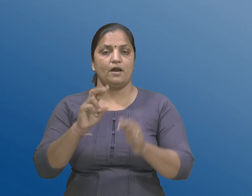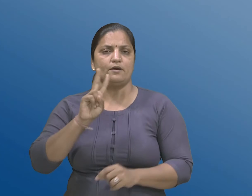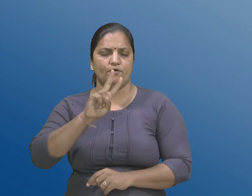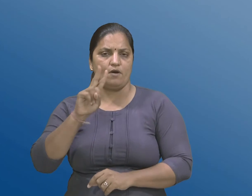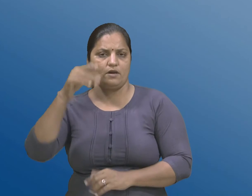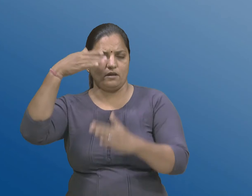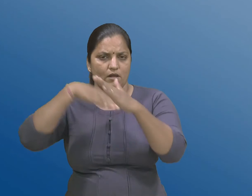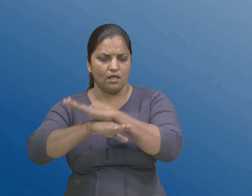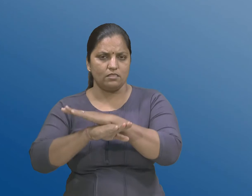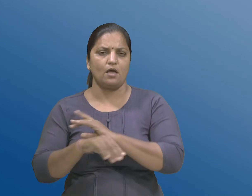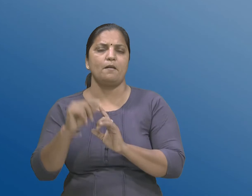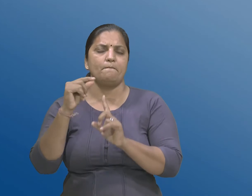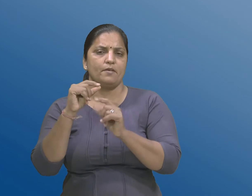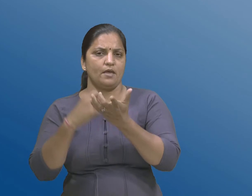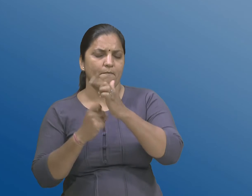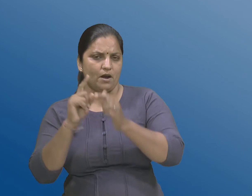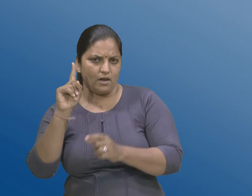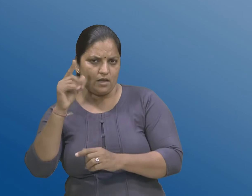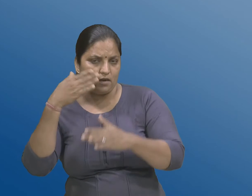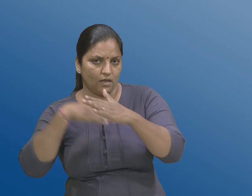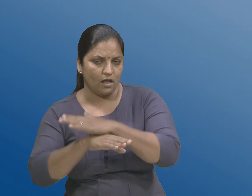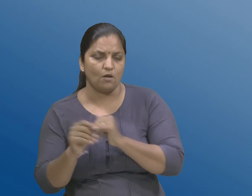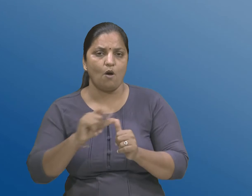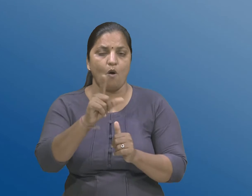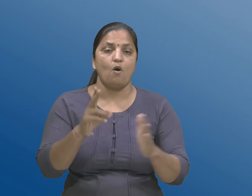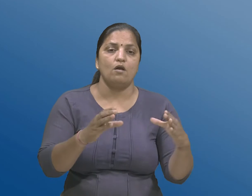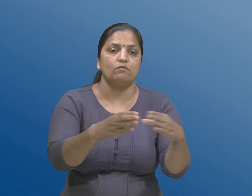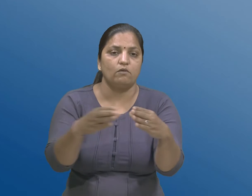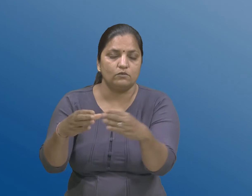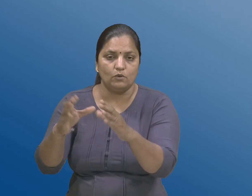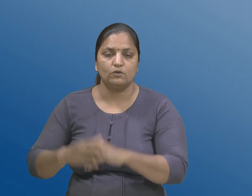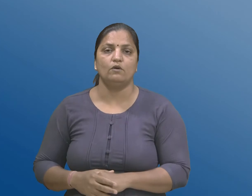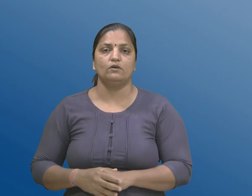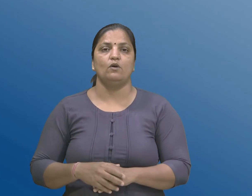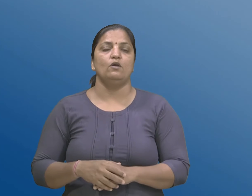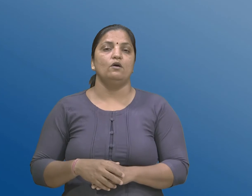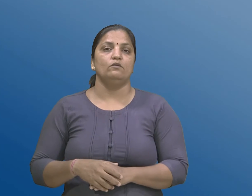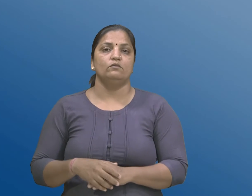खंड एक हेठर दरेक संस्थान द्वारा रेकोर्ड निभावानी रीट